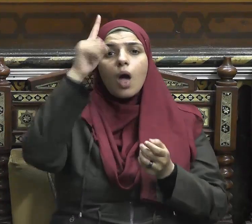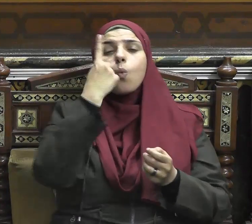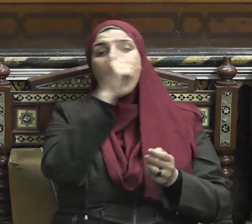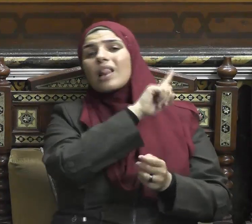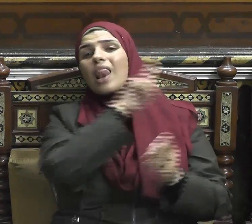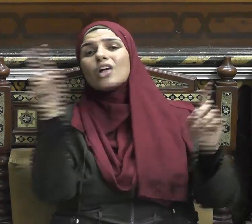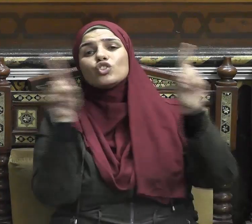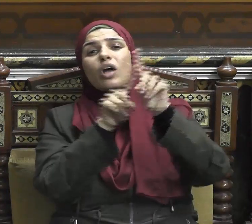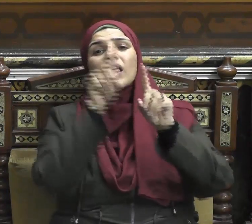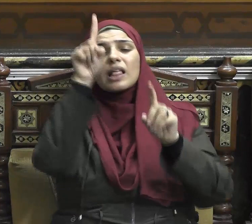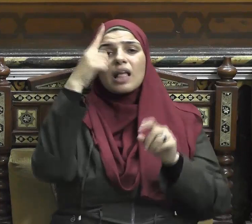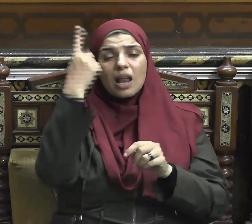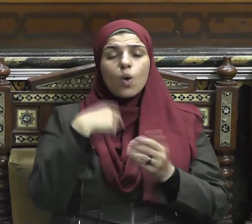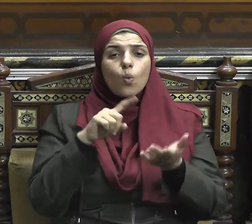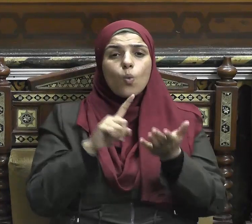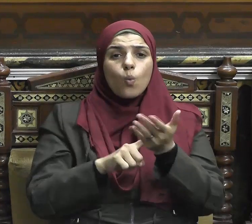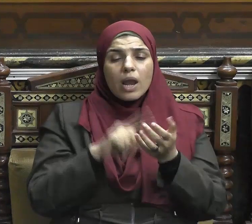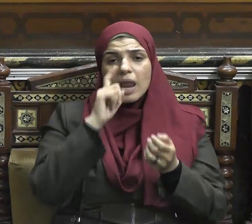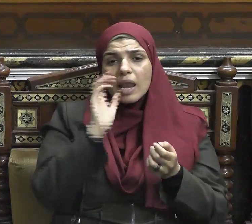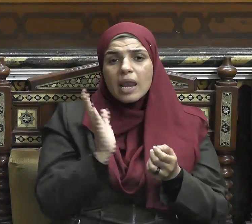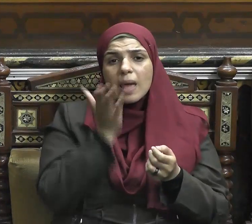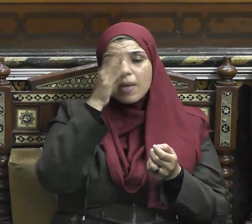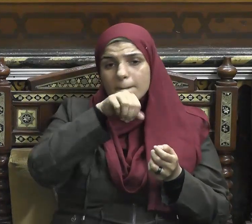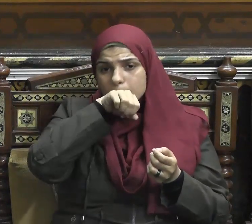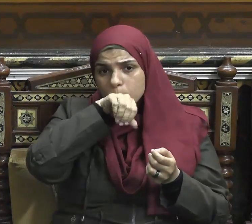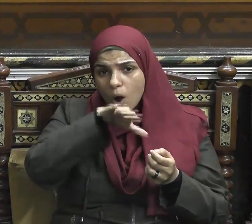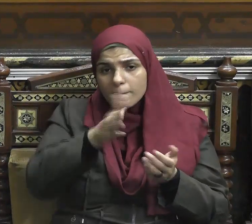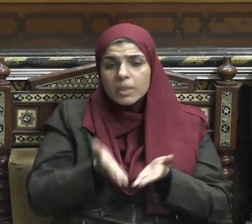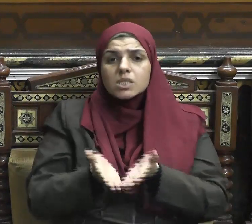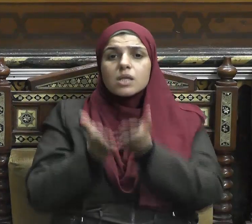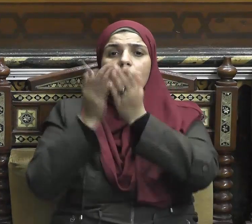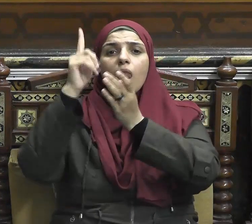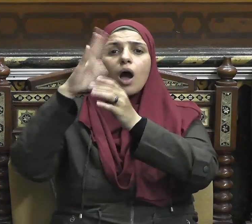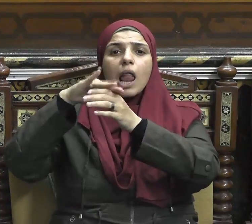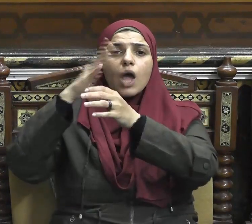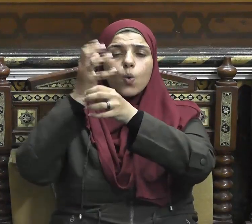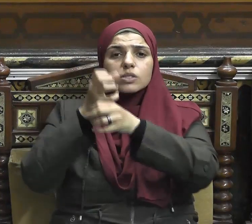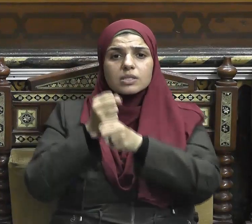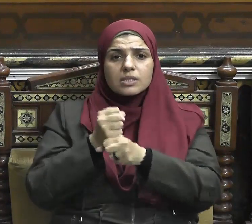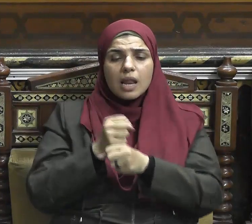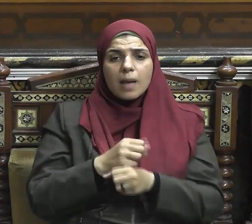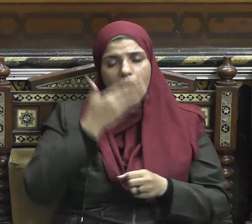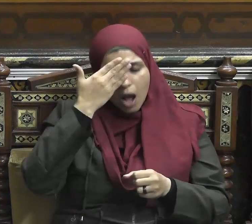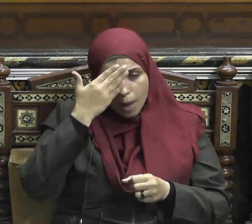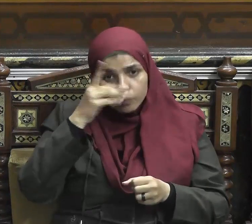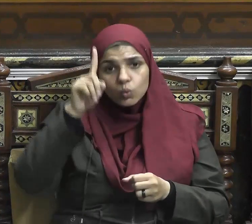وتحج البيت إن استطعت إليه سبيلا يدرك أنها تسهم